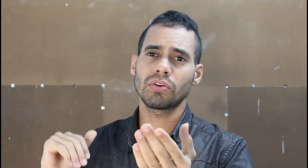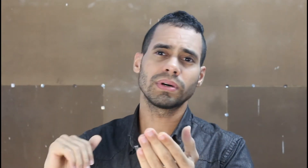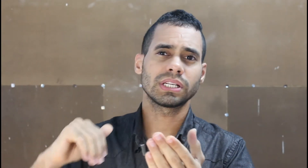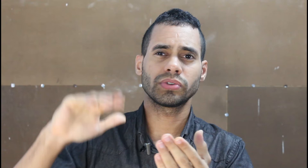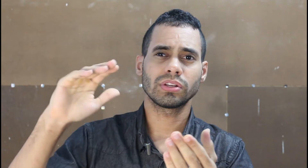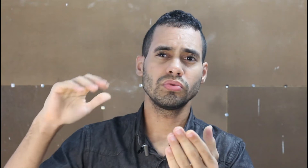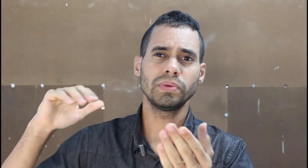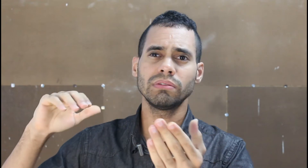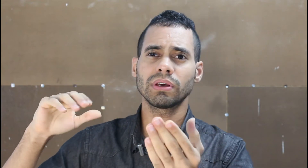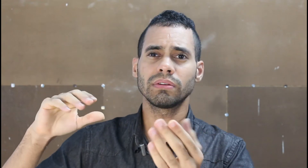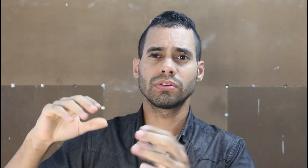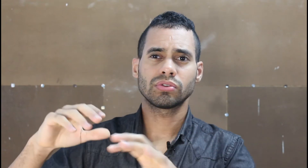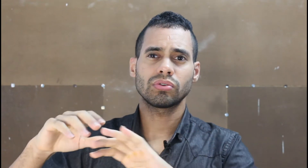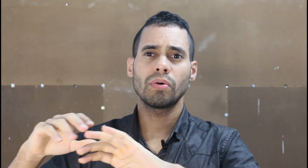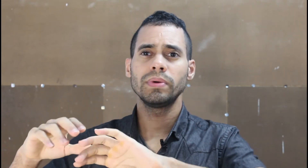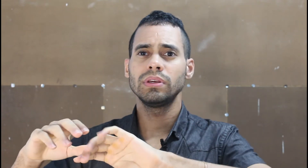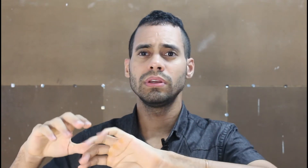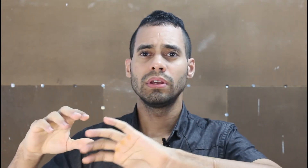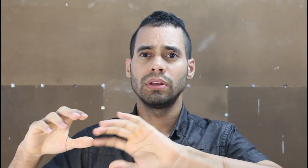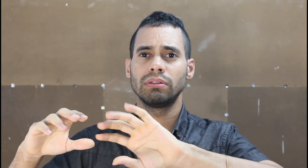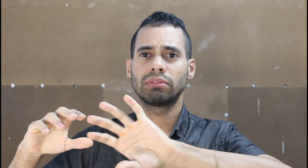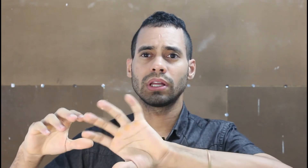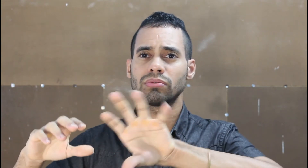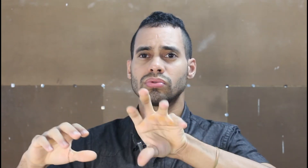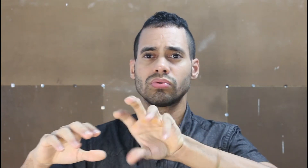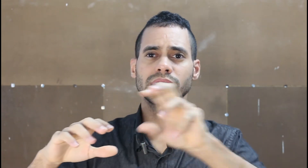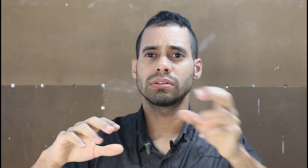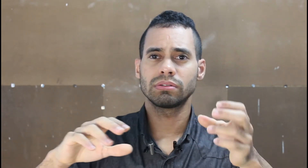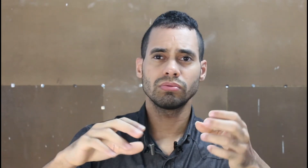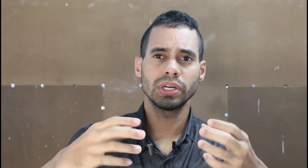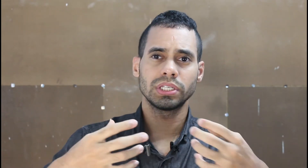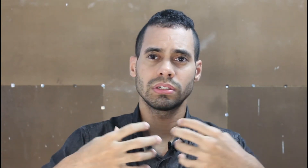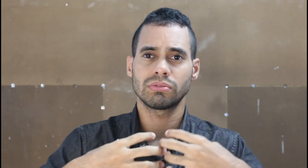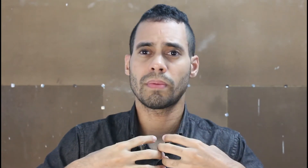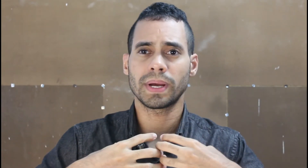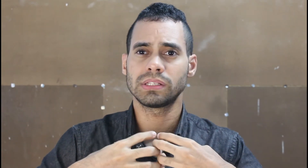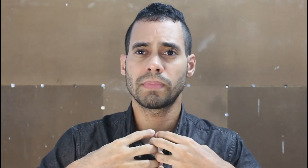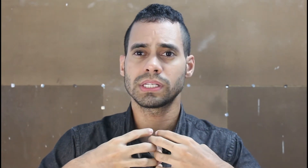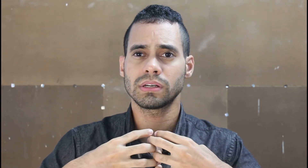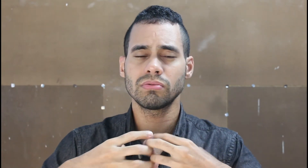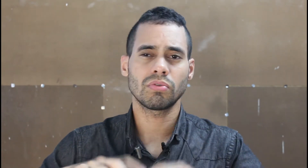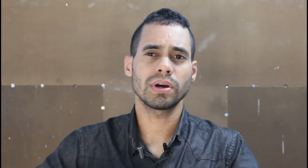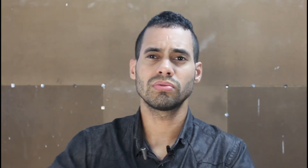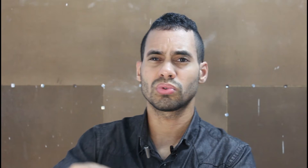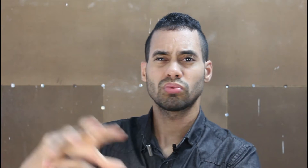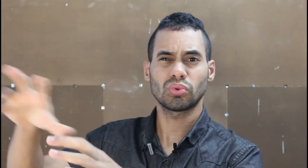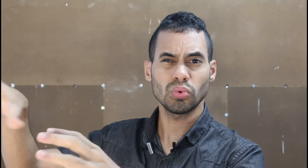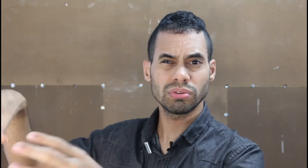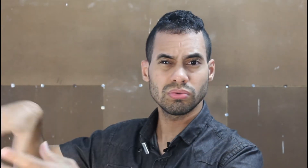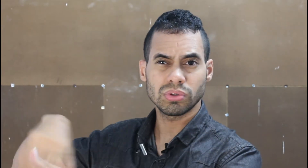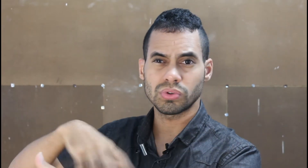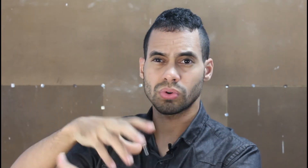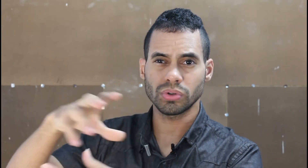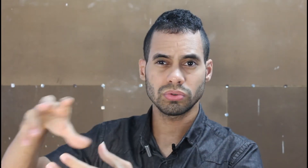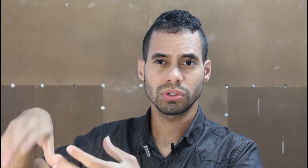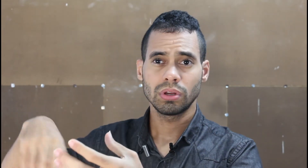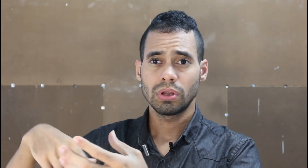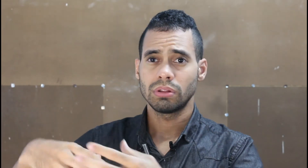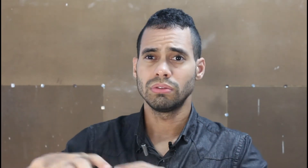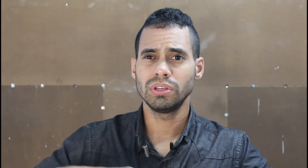como as ações estão subindo, né? Sobe tanto sua participação como todos os seus sócios de